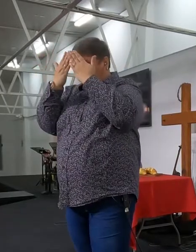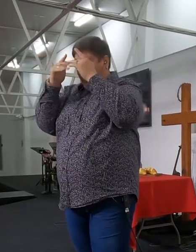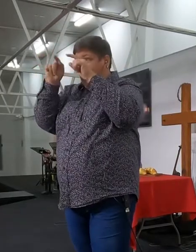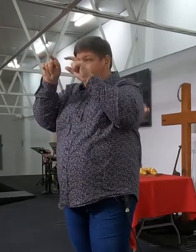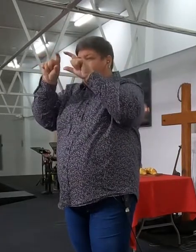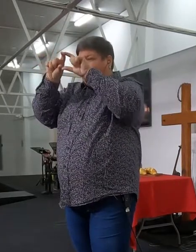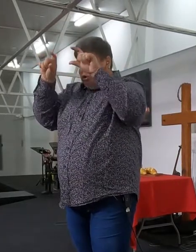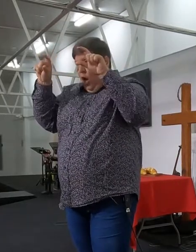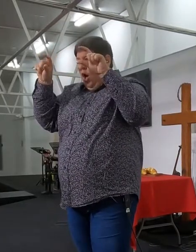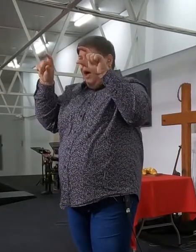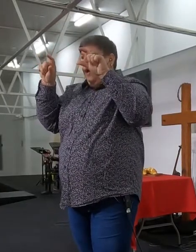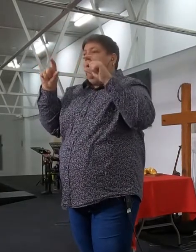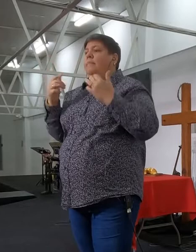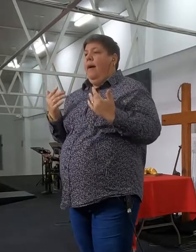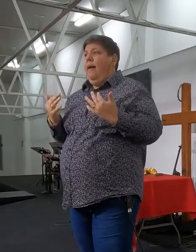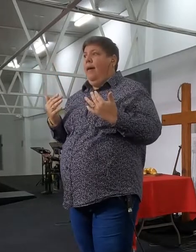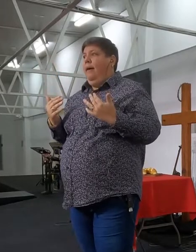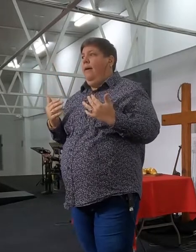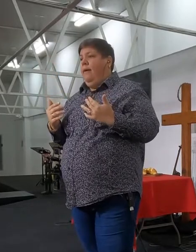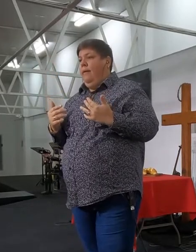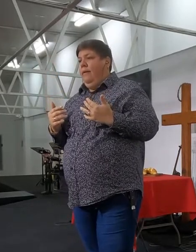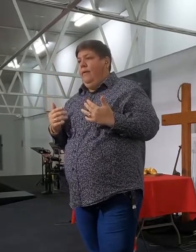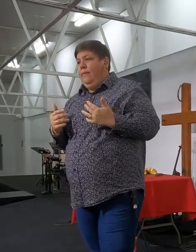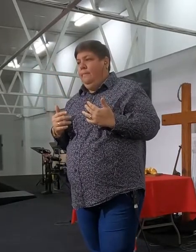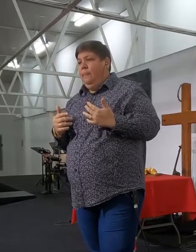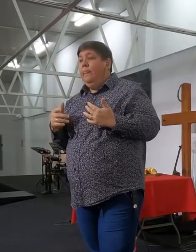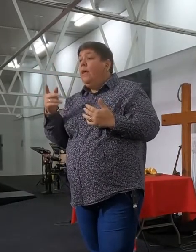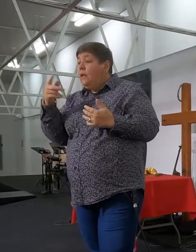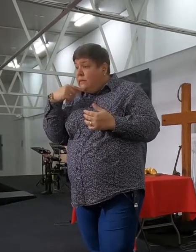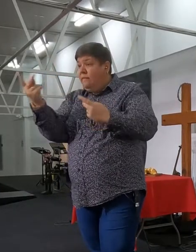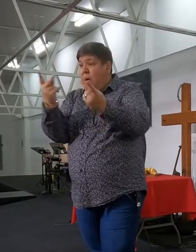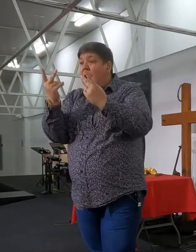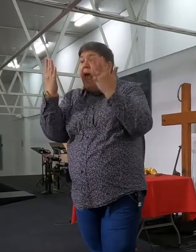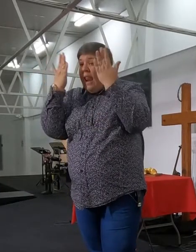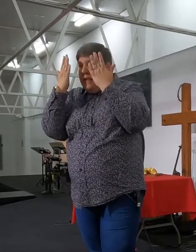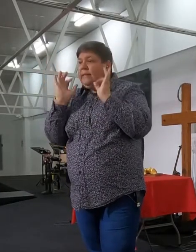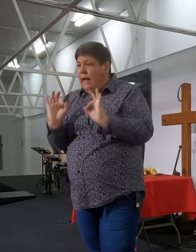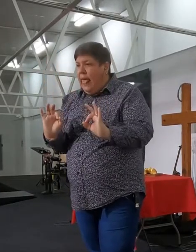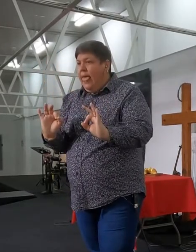dit moet, dit moet ons by die tweede stel, so, lees aandachtig, sê nie vir die oude lastig, lees aandachtig,